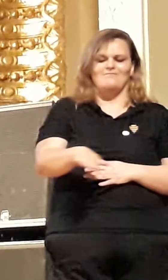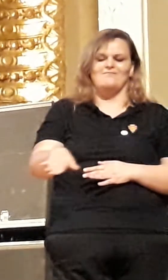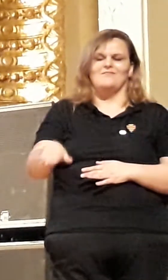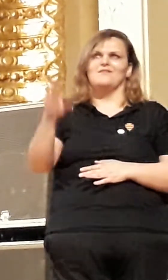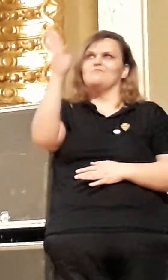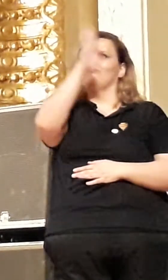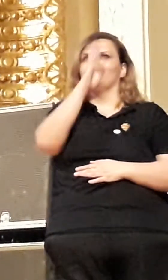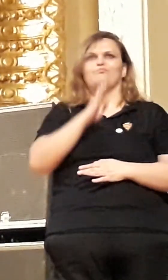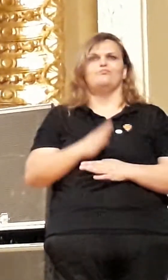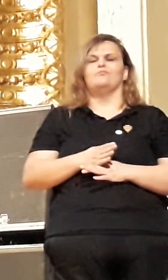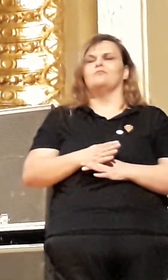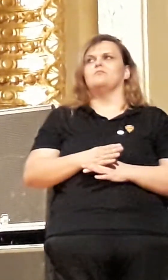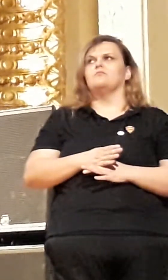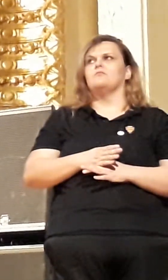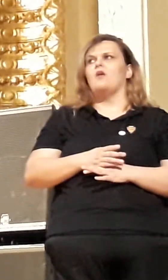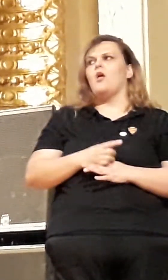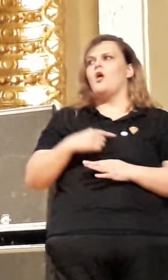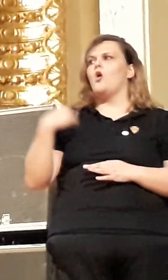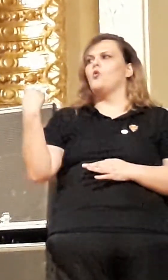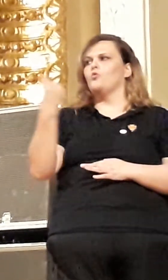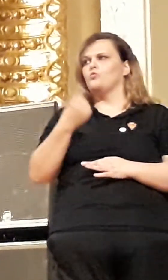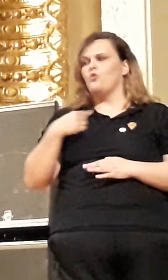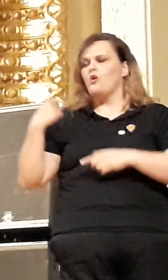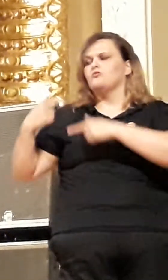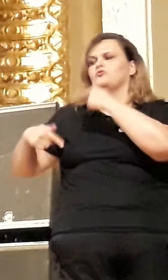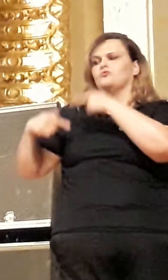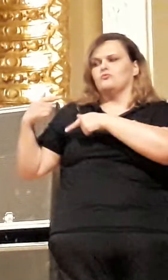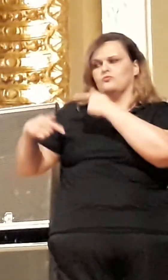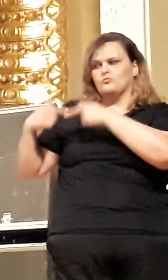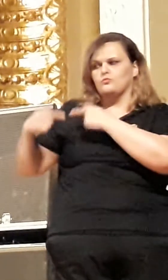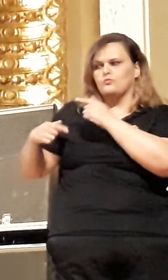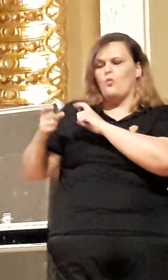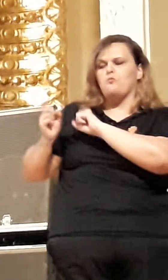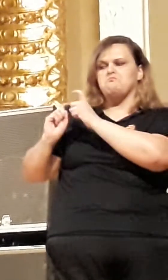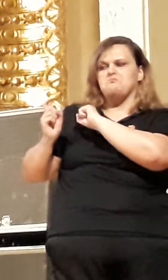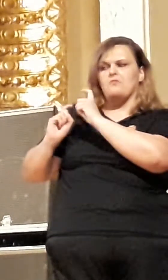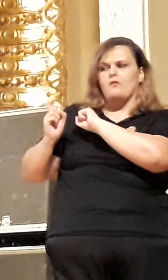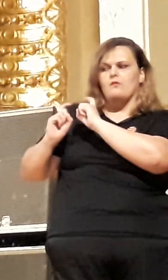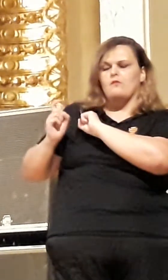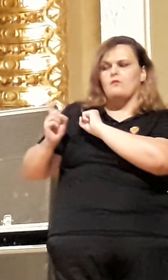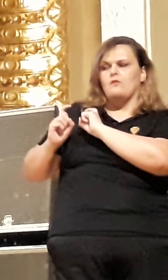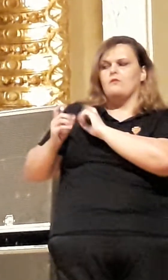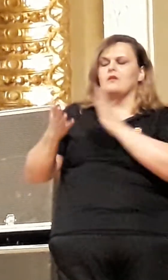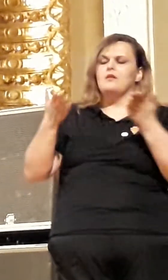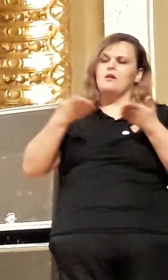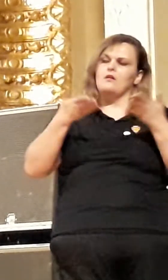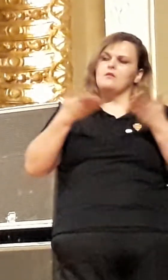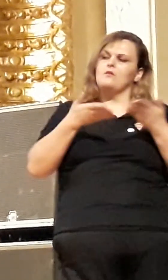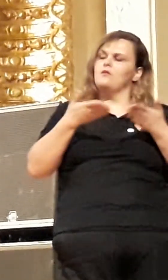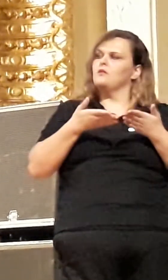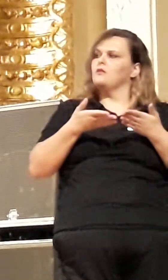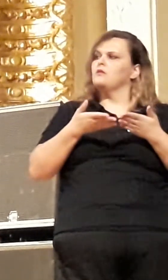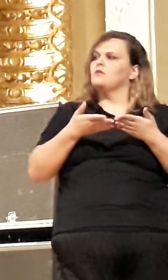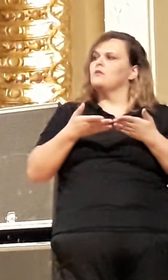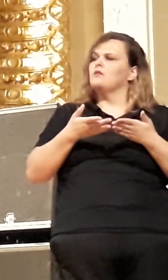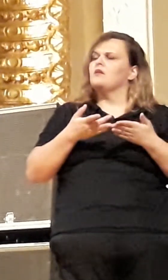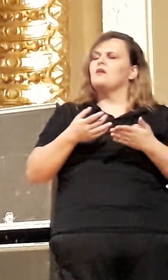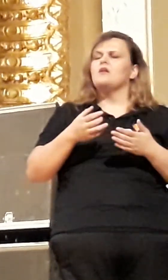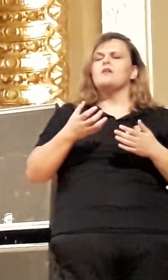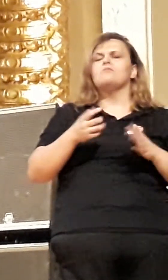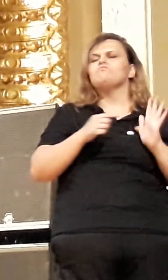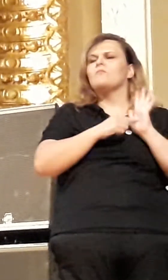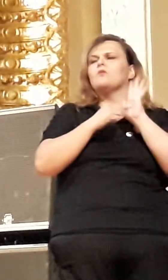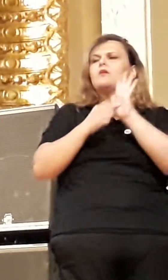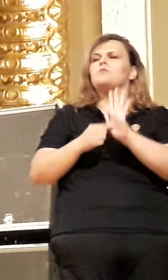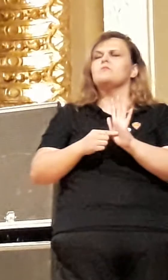essa discussão já tivemos com o prefeito João López. Eu quero trazer, prefeito, brevemente, para a gente lançar